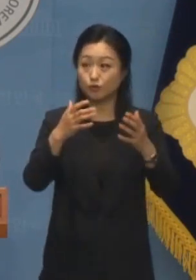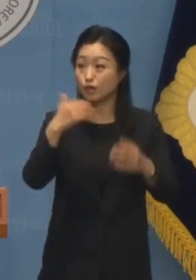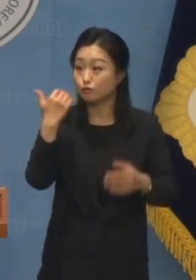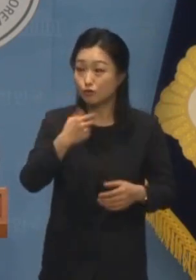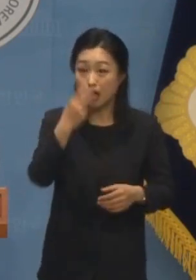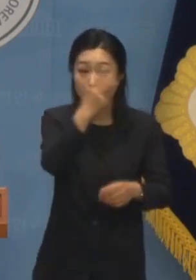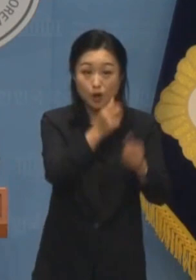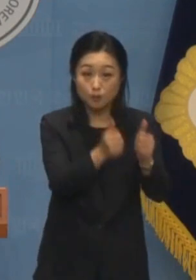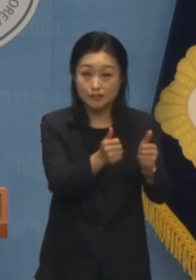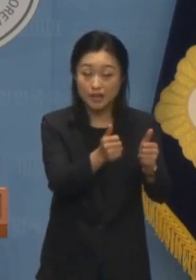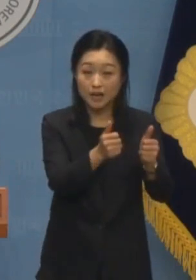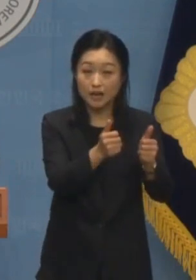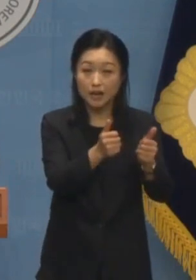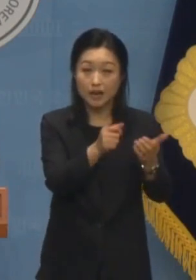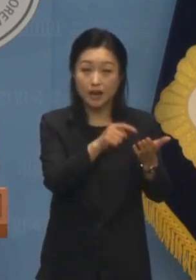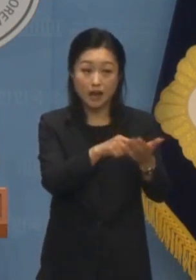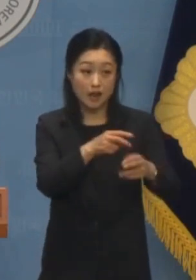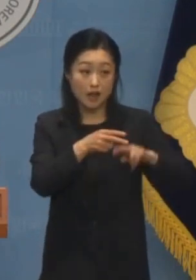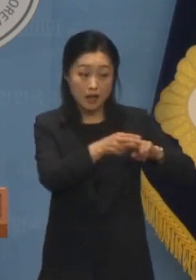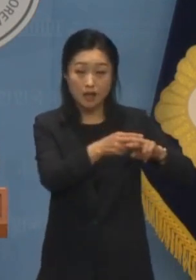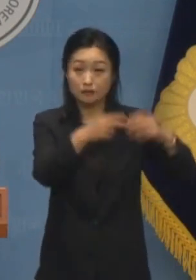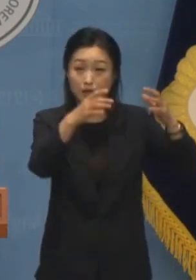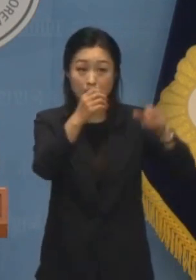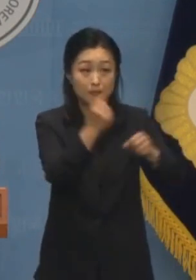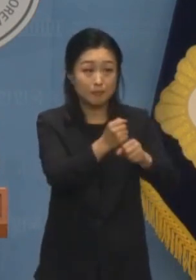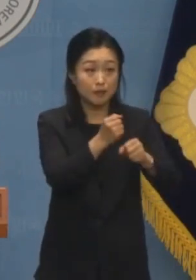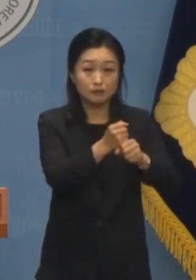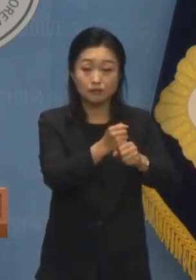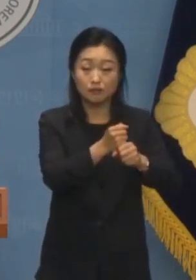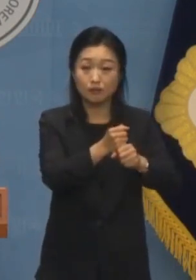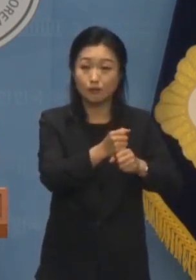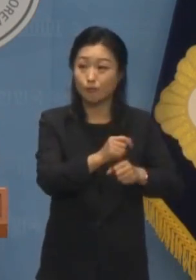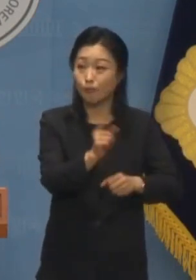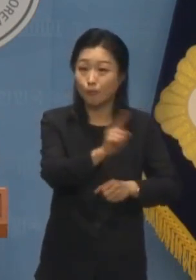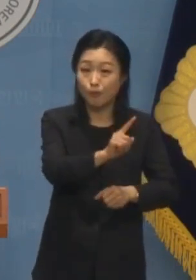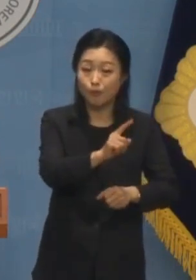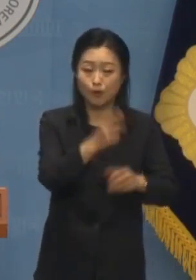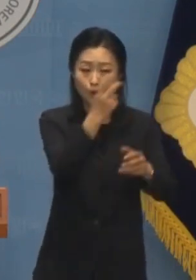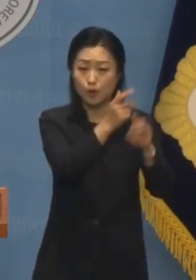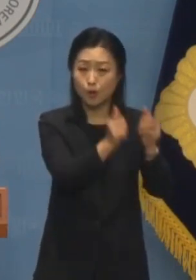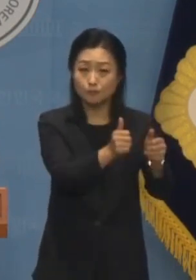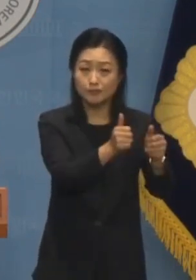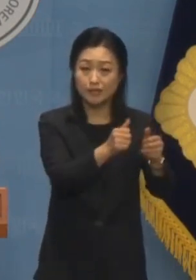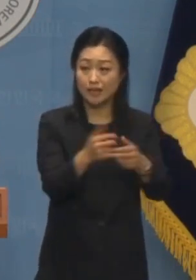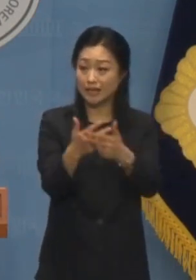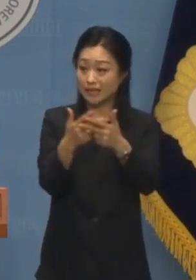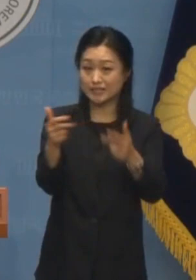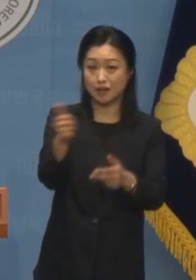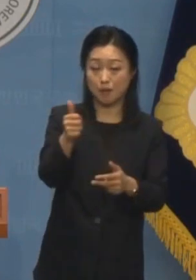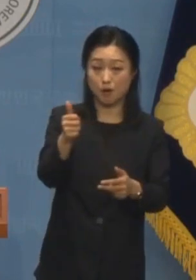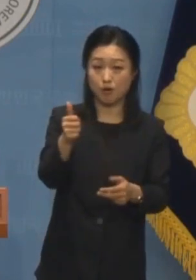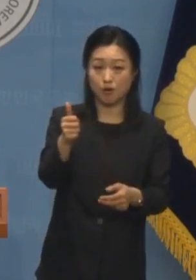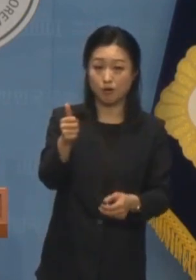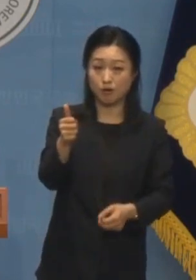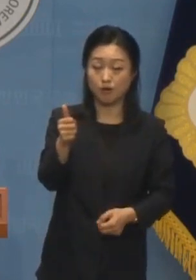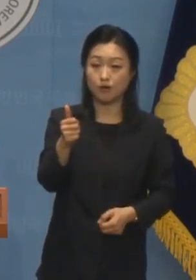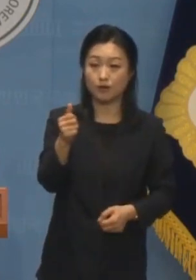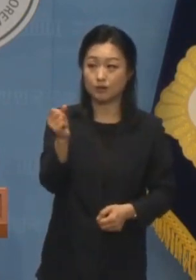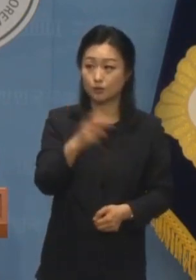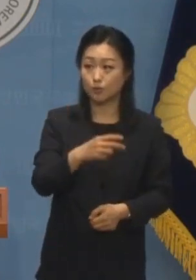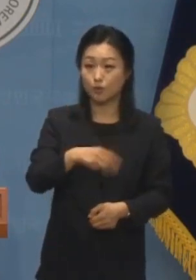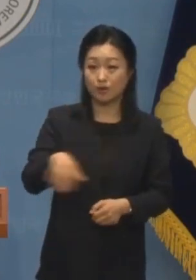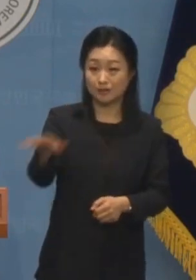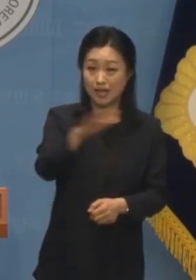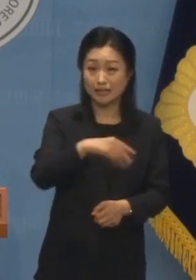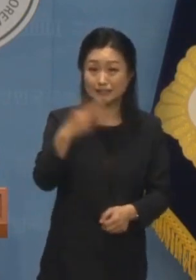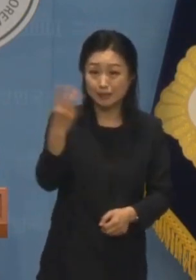검찰이 교시타포 행세하는 나라로 만들었습니까 검찰이 이재명 전 대표를 포함해 3천명